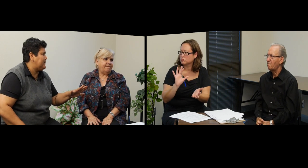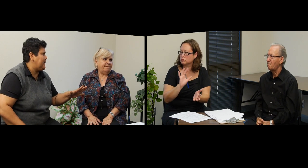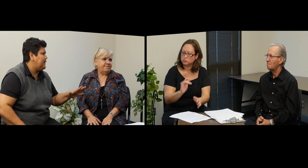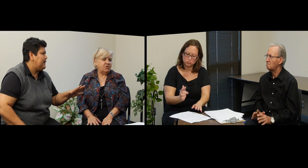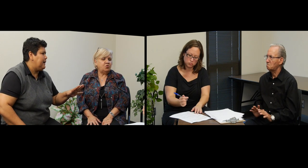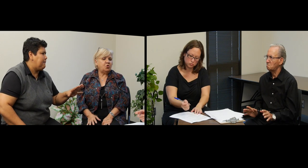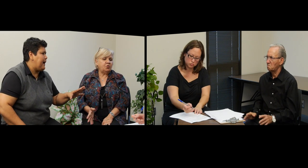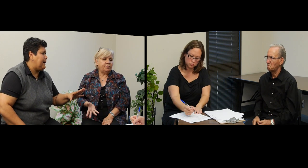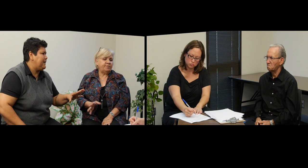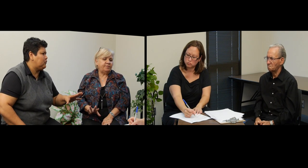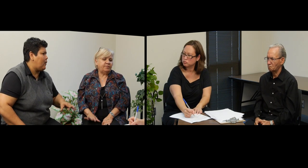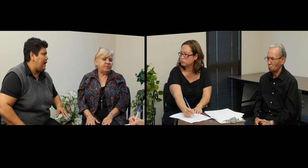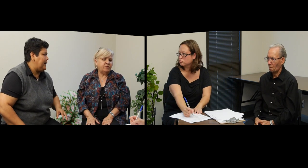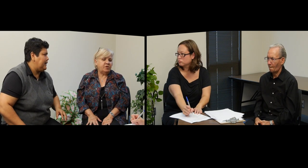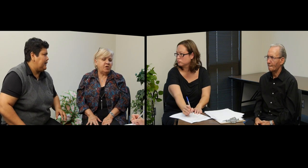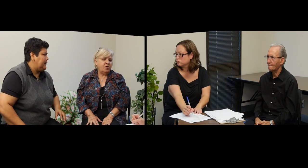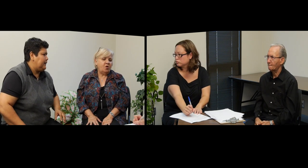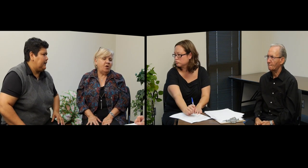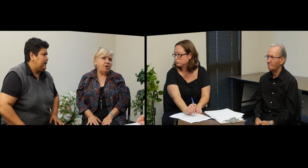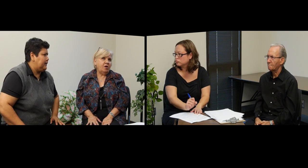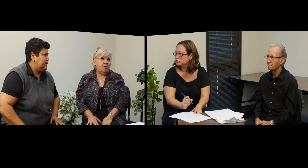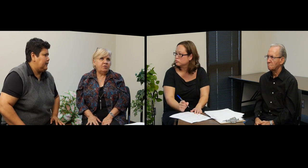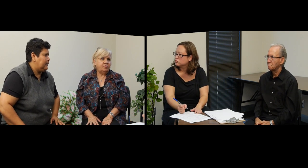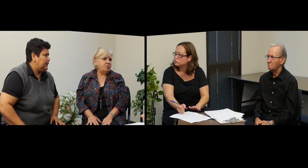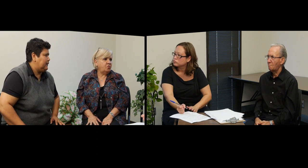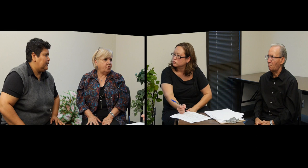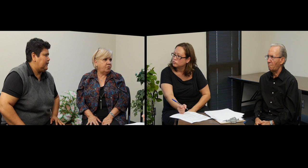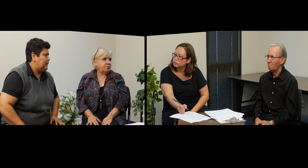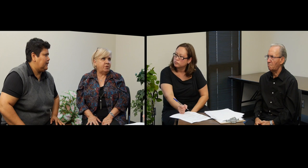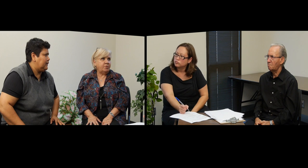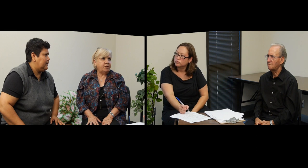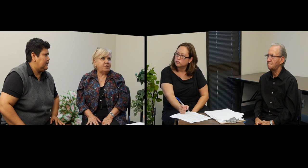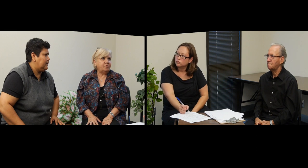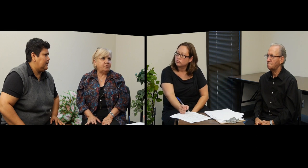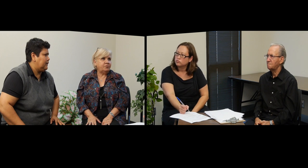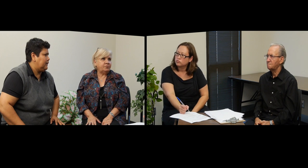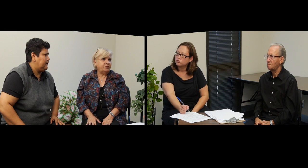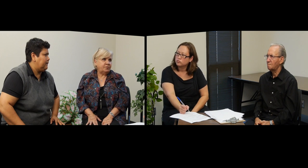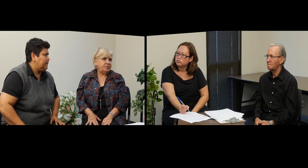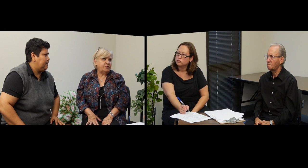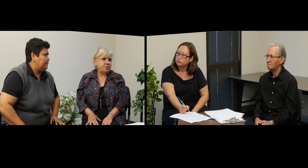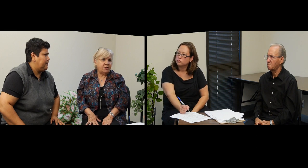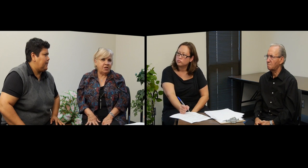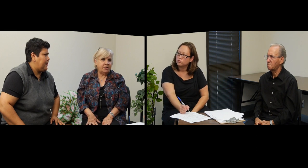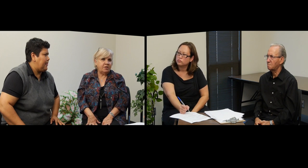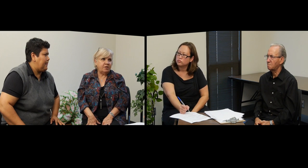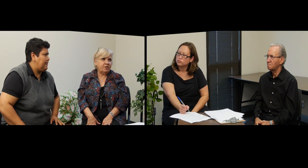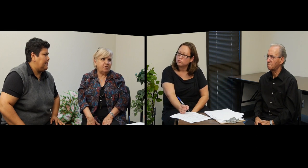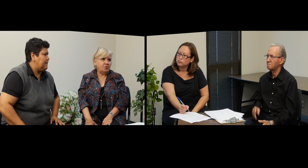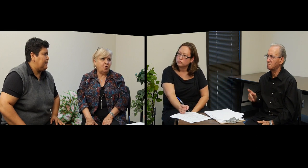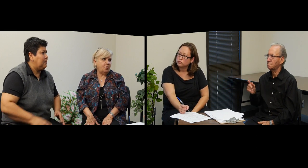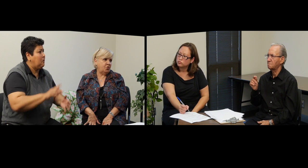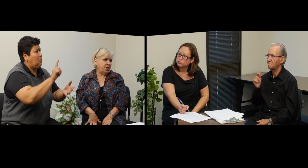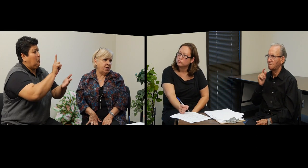paga mensual? Ah, uno, a ver, semanales son como diez.